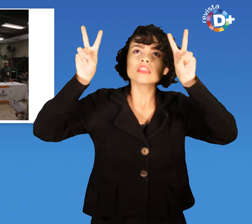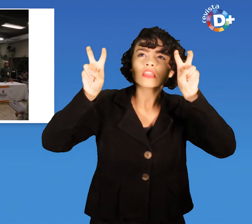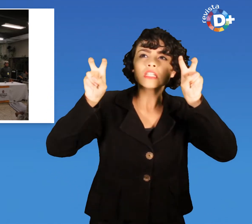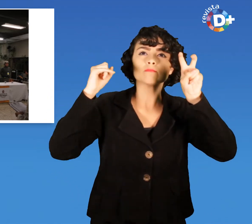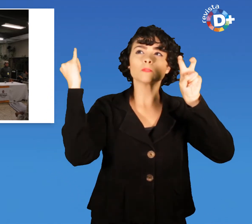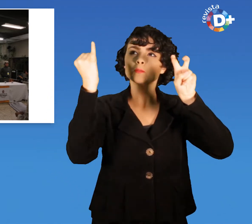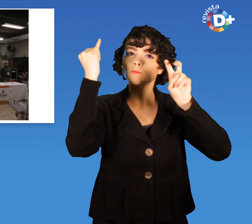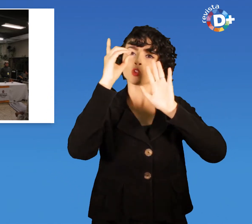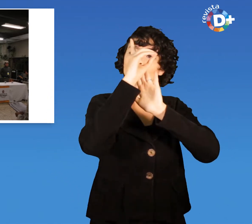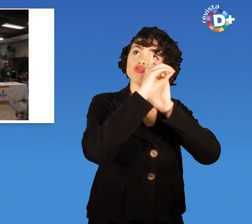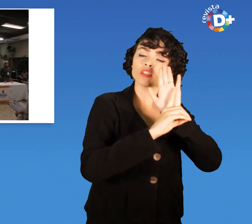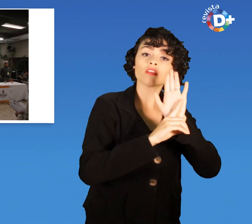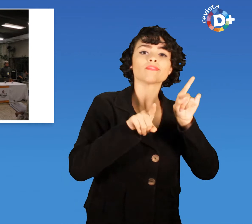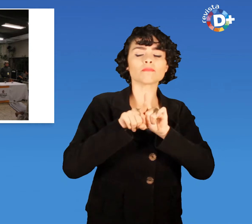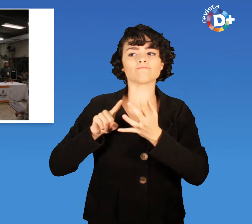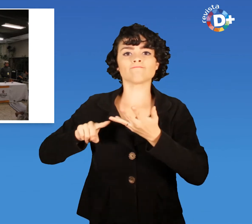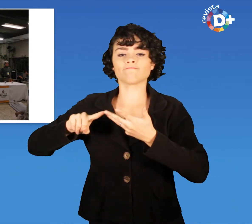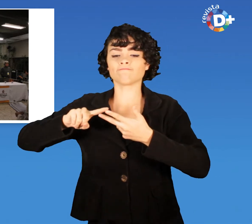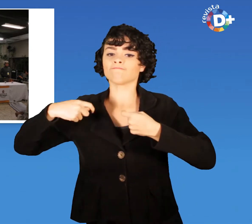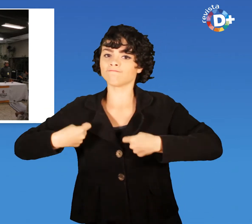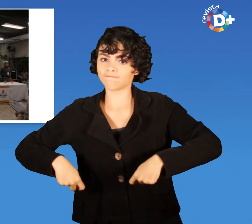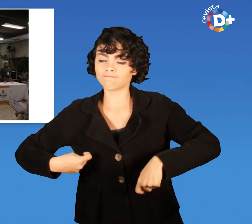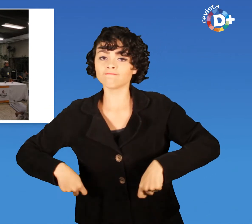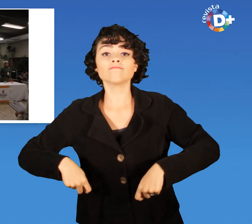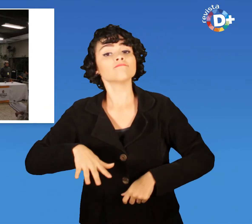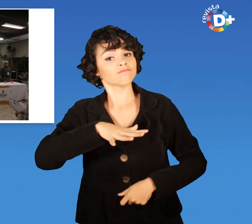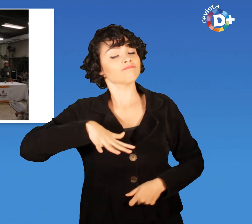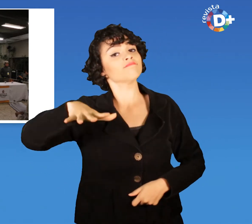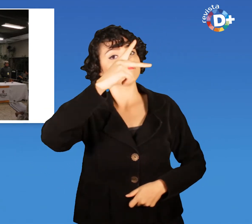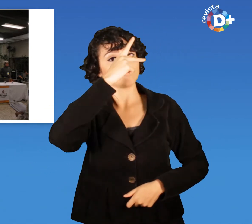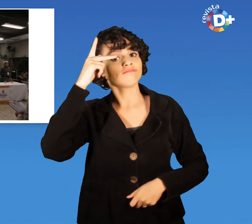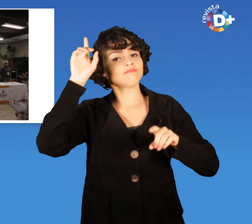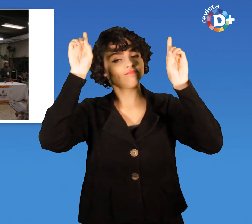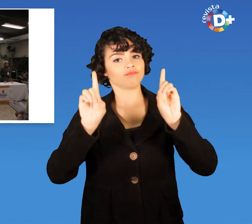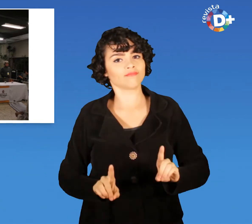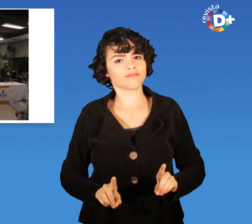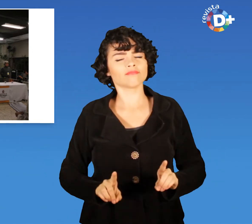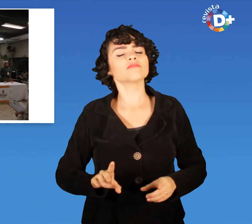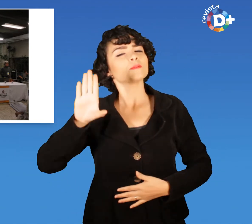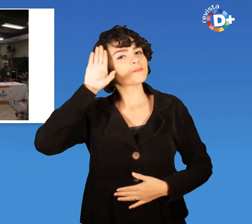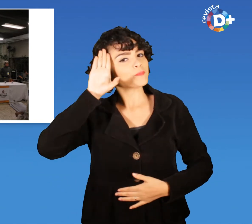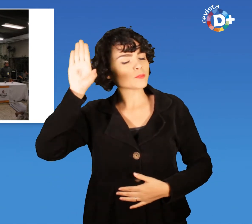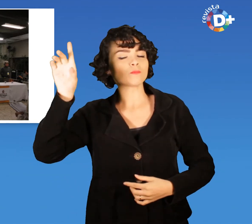direitos e deveres da pessoa com deficiência É uma das principais metas do Conselho